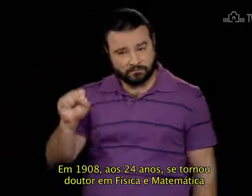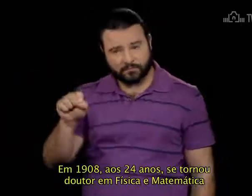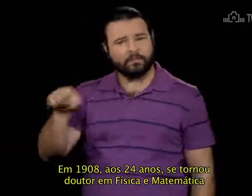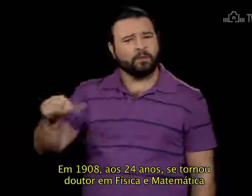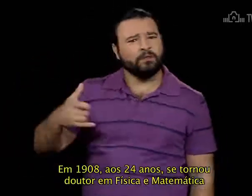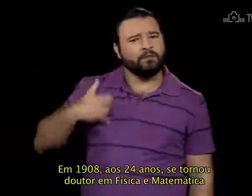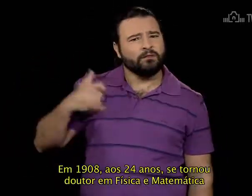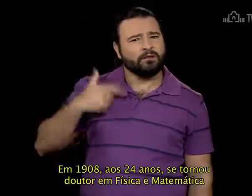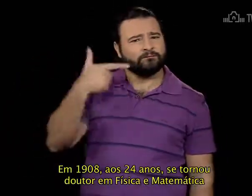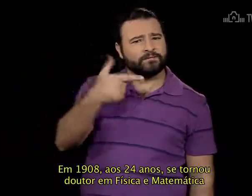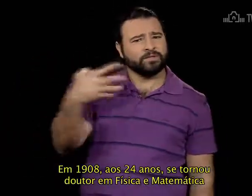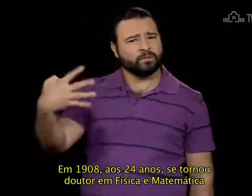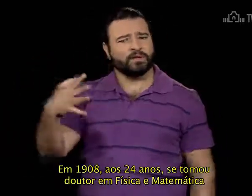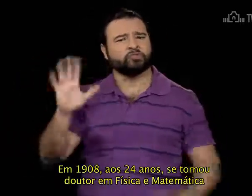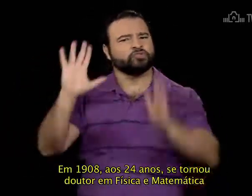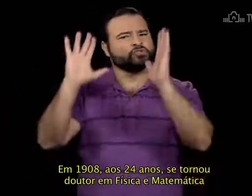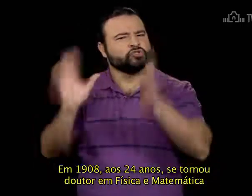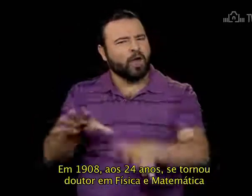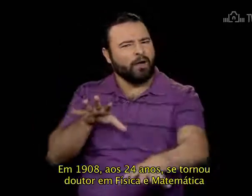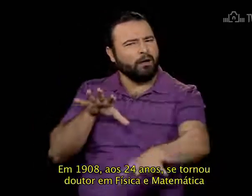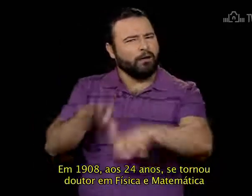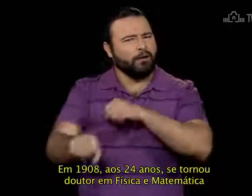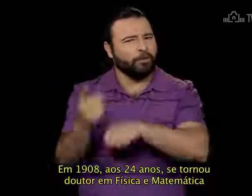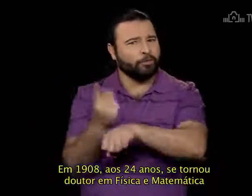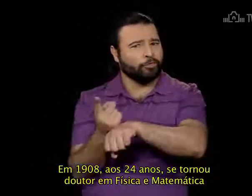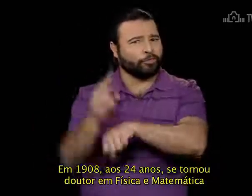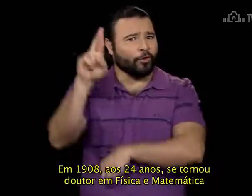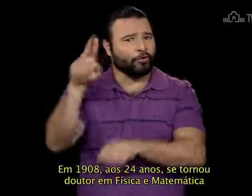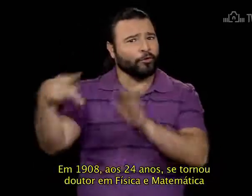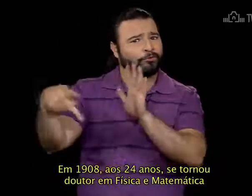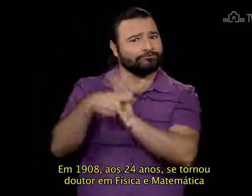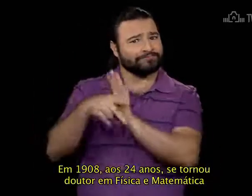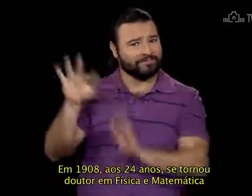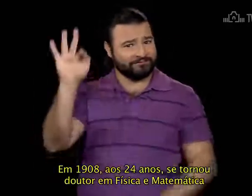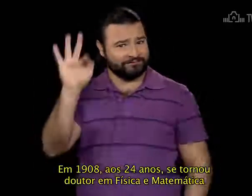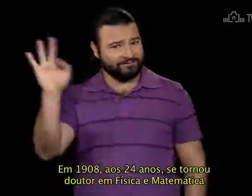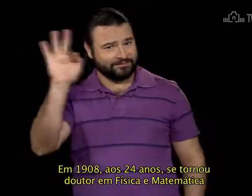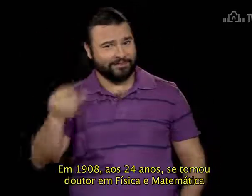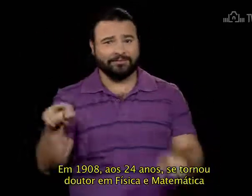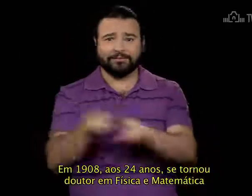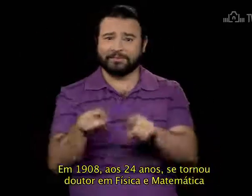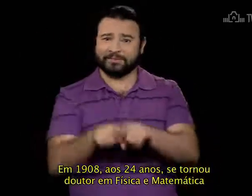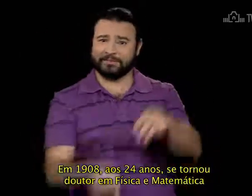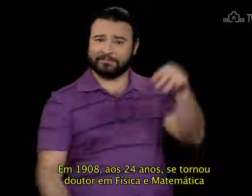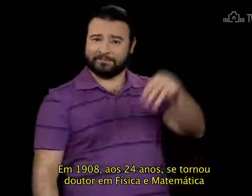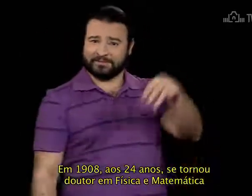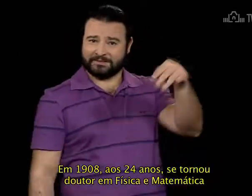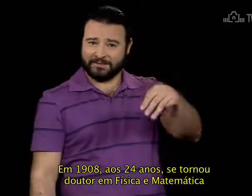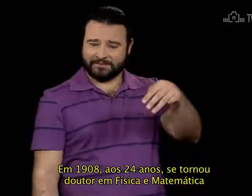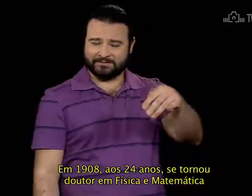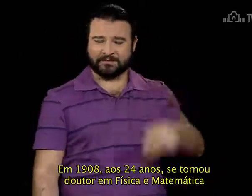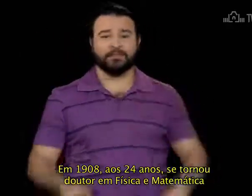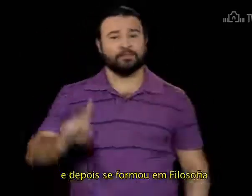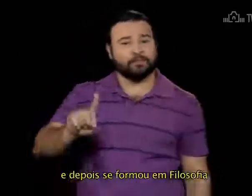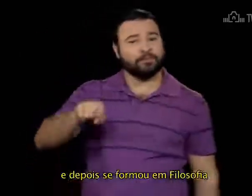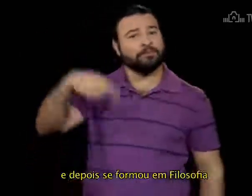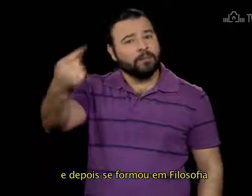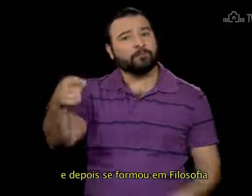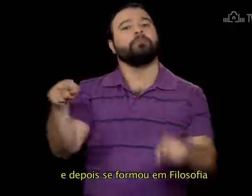aos 24 anos, se tornou doutor em Física e Matemática. E depois se